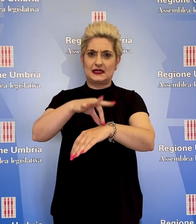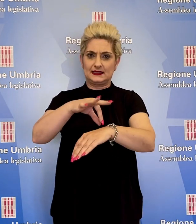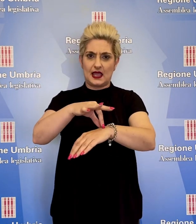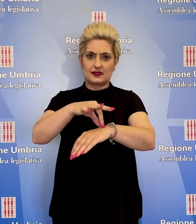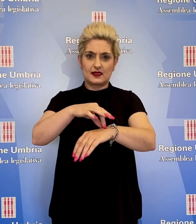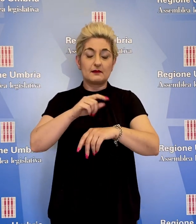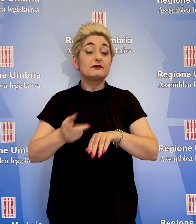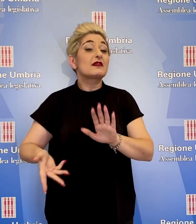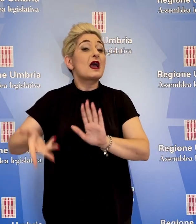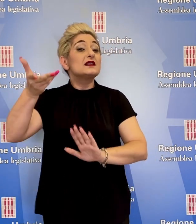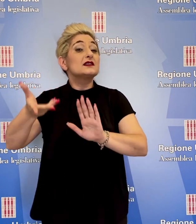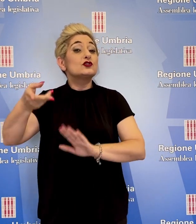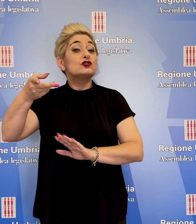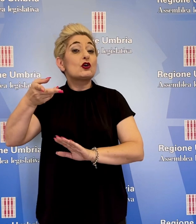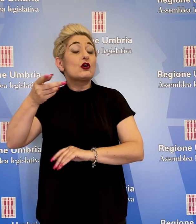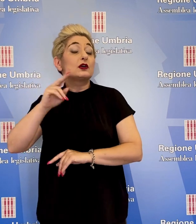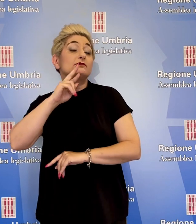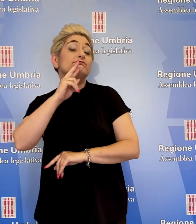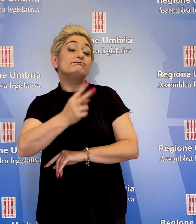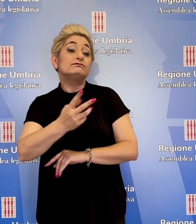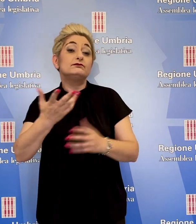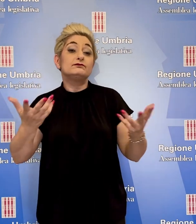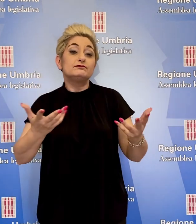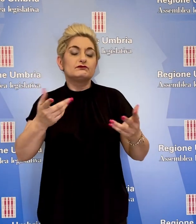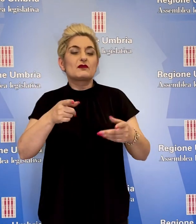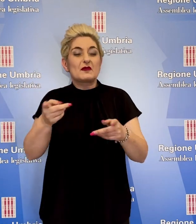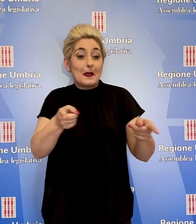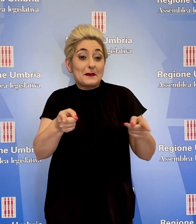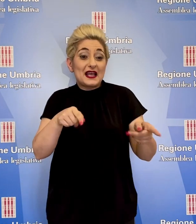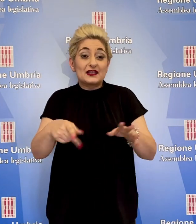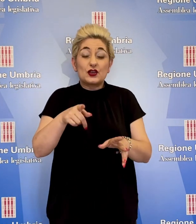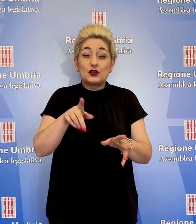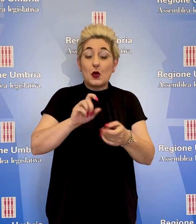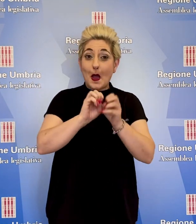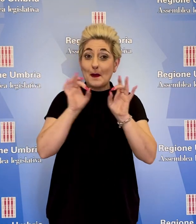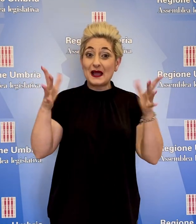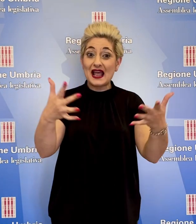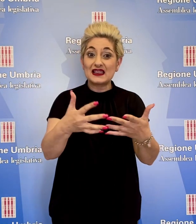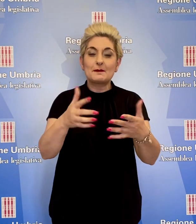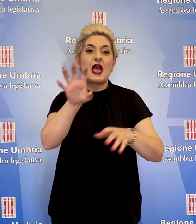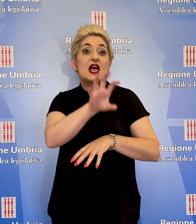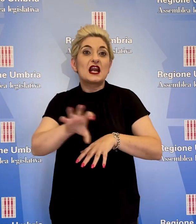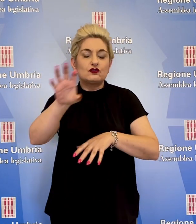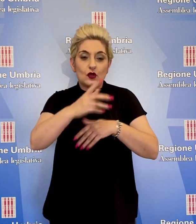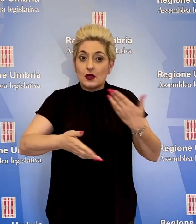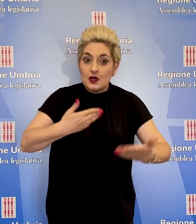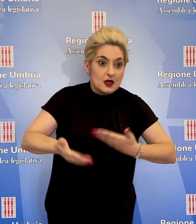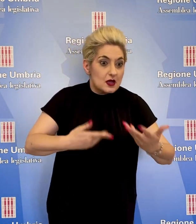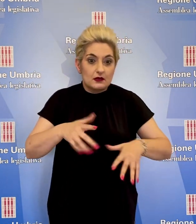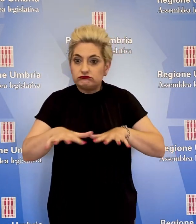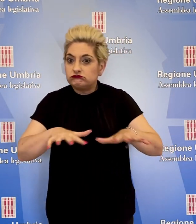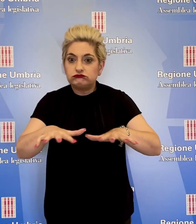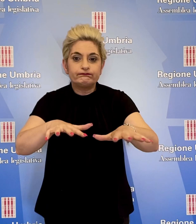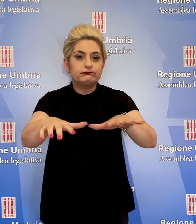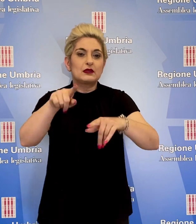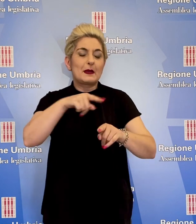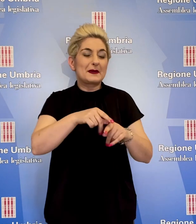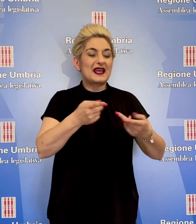L'assessore ha risposto che la regione, durante la pandemia, si è dovuta attivare in tempo reale per ampliare i posti